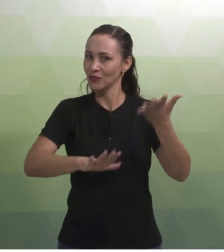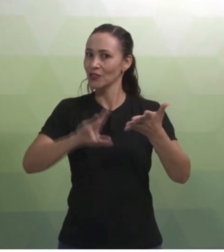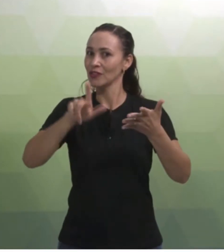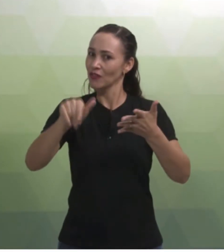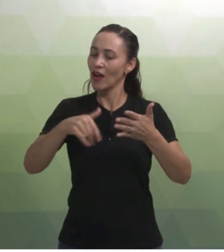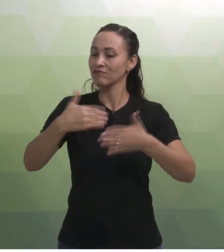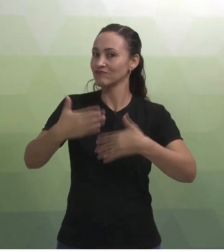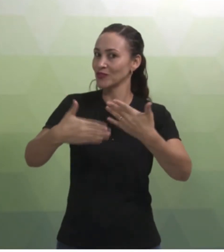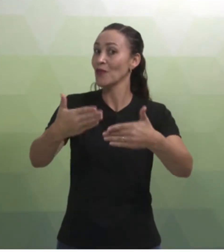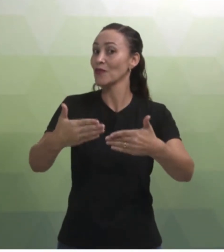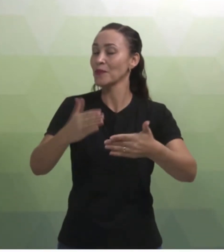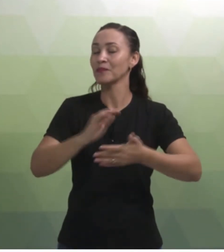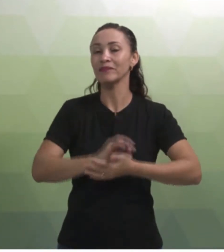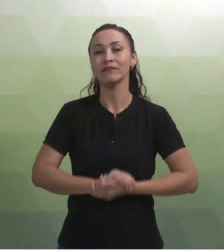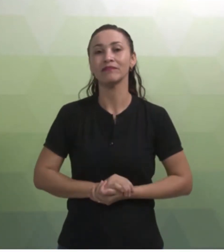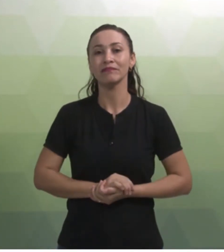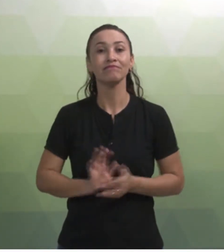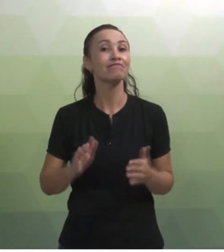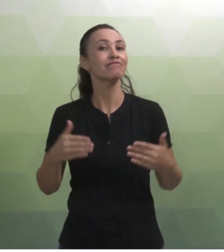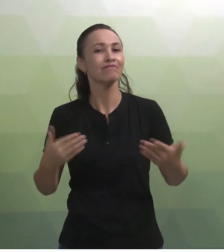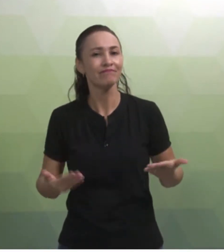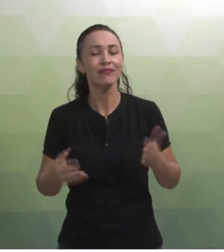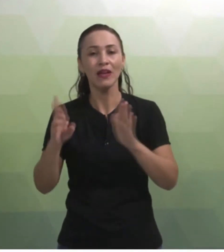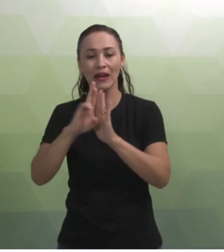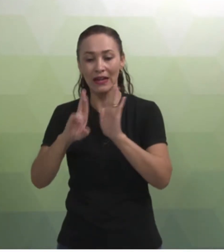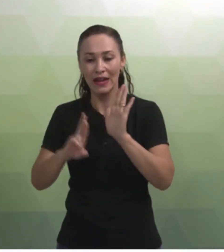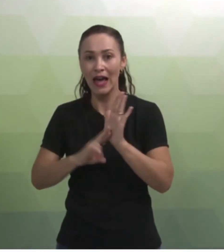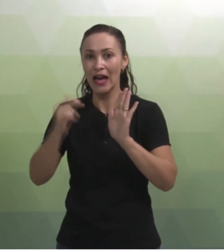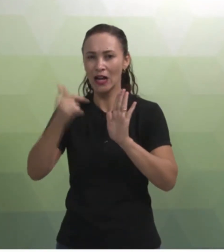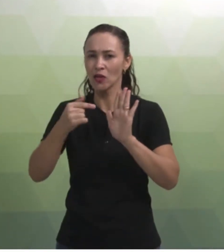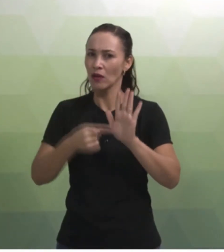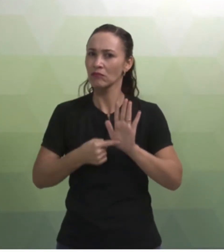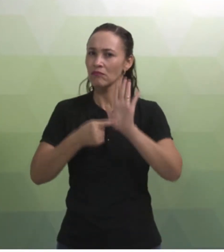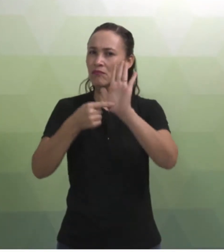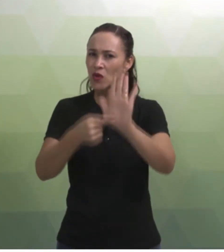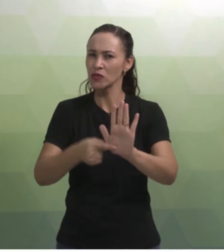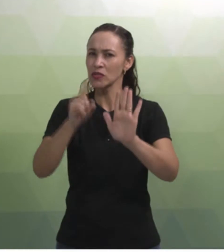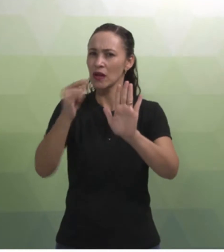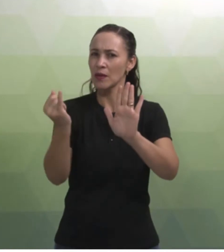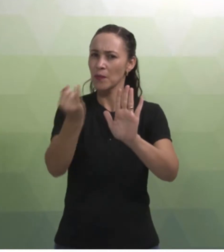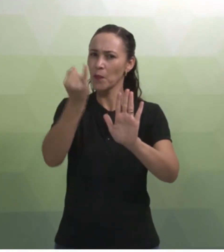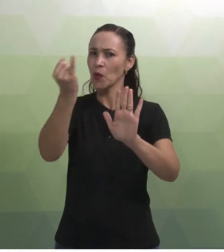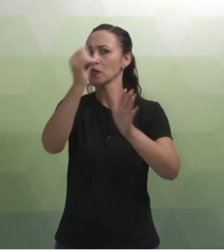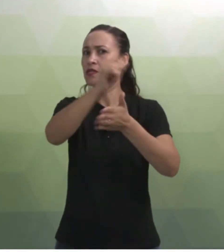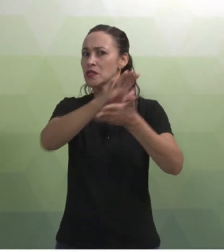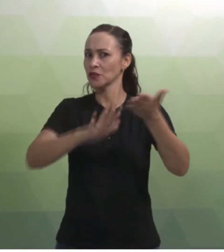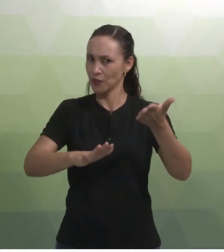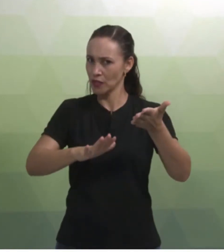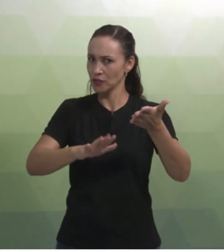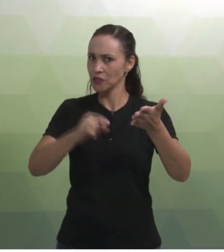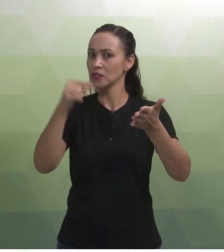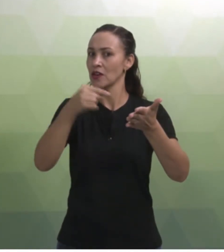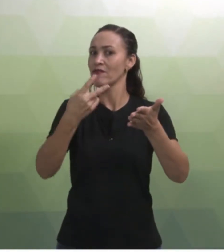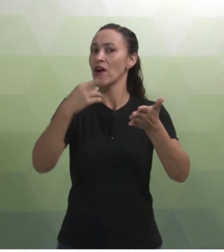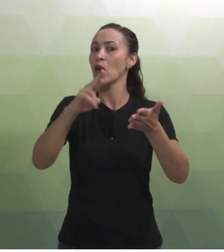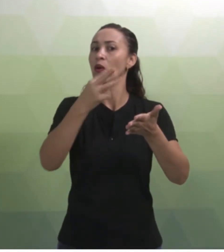que vocês desenvolveram. Então, o relatório evidenciando a relevância da atividade vale 30